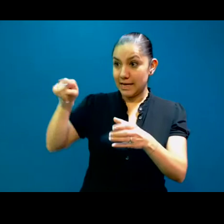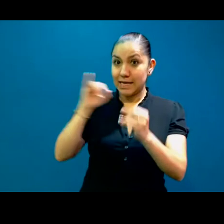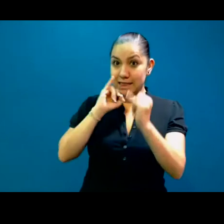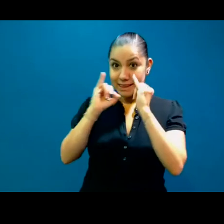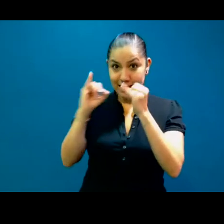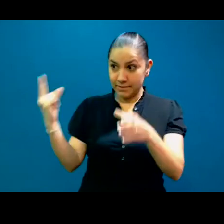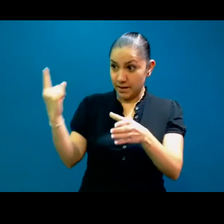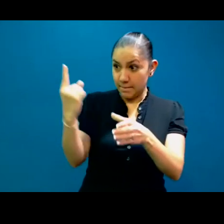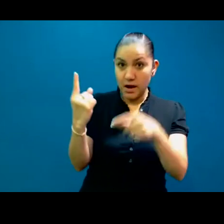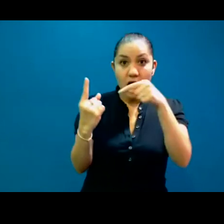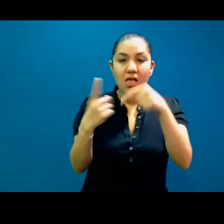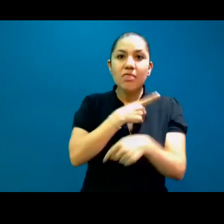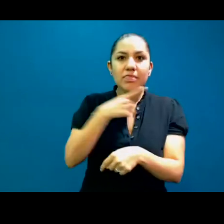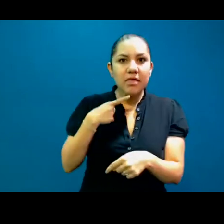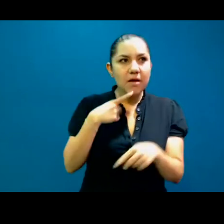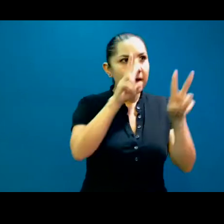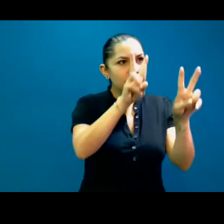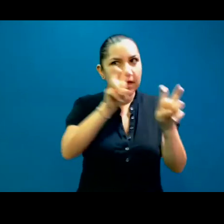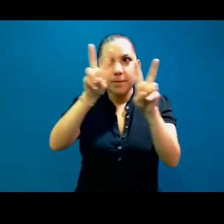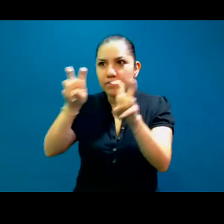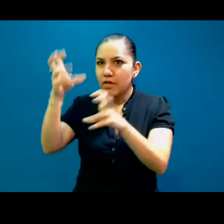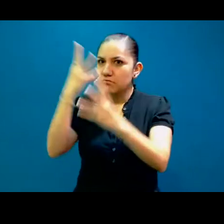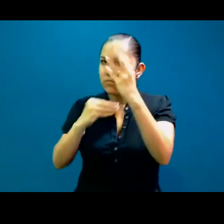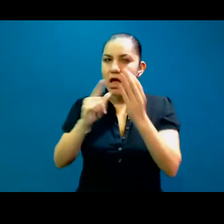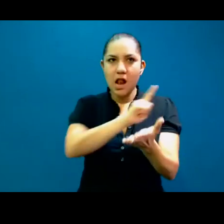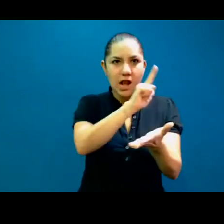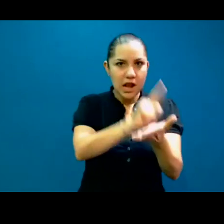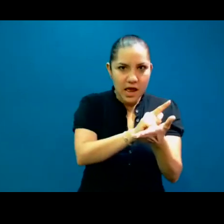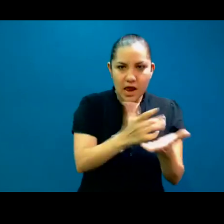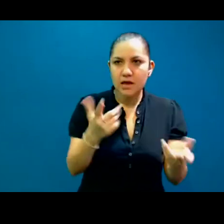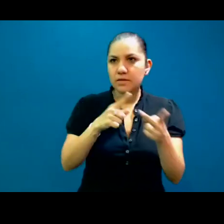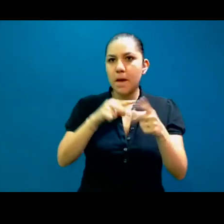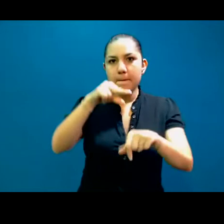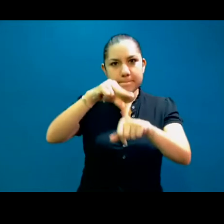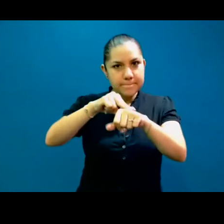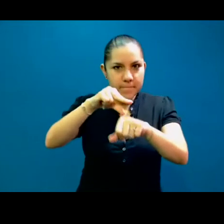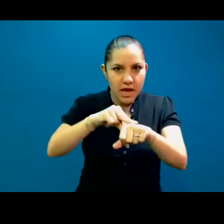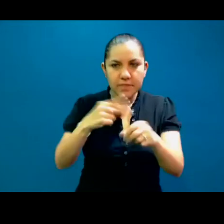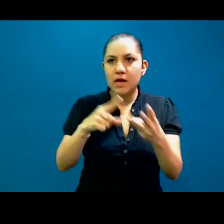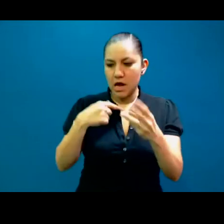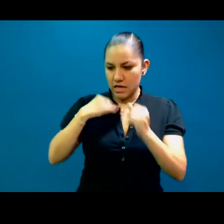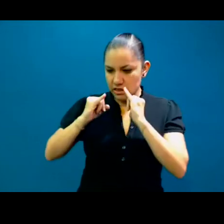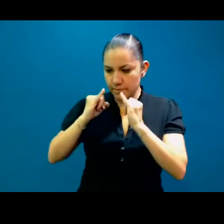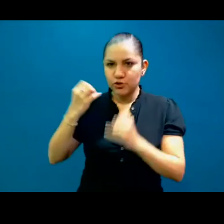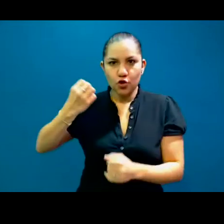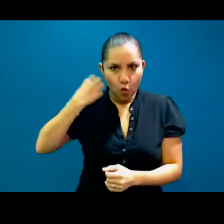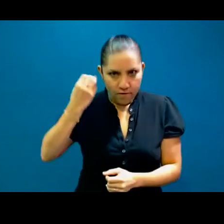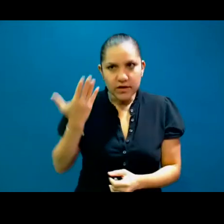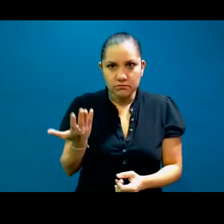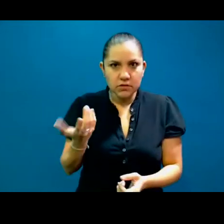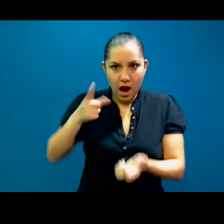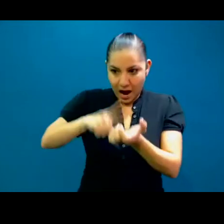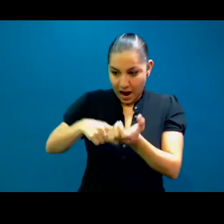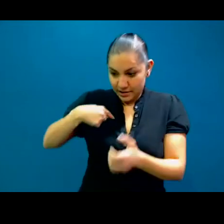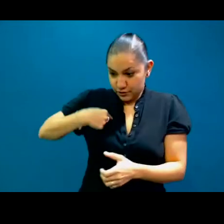de leyes, tiene que saber de la parte médica, tiene que saber de conferencia, somos intérpretes comunitarios los intérpretes que trabajamos en las